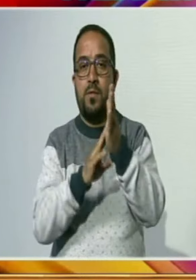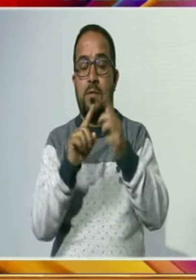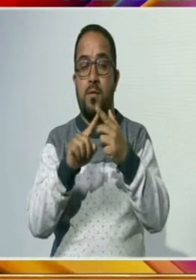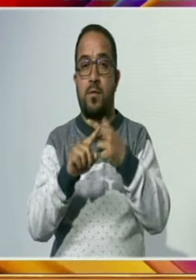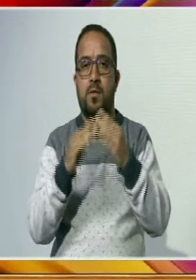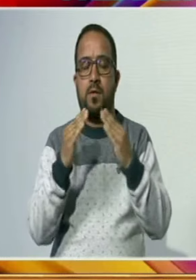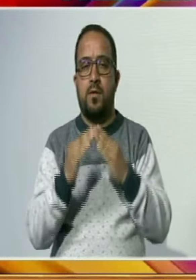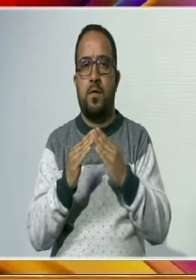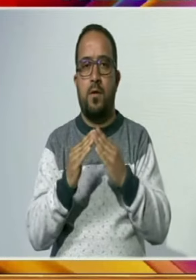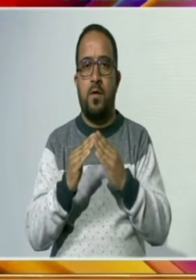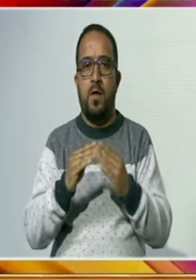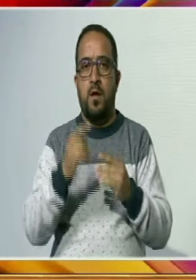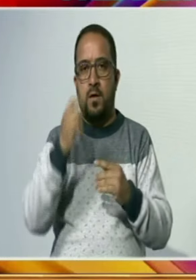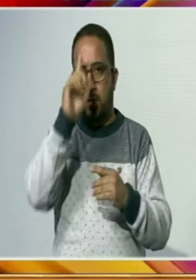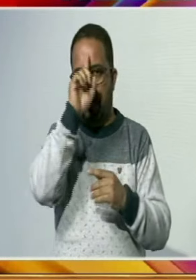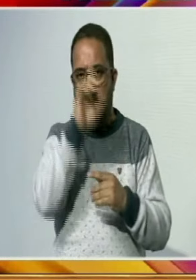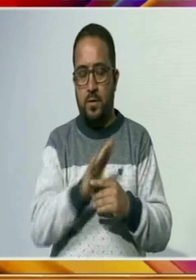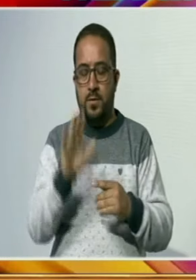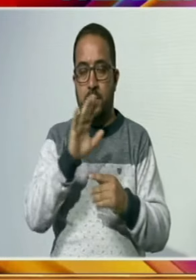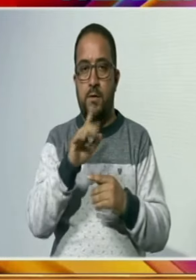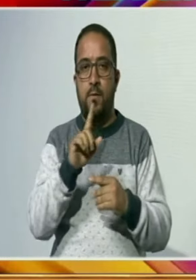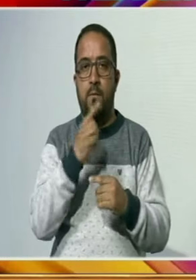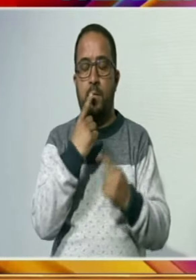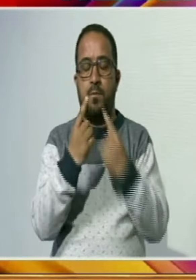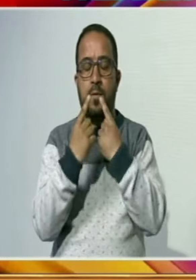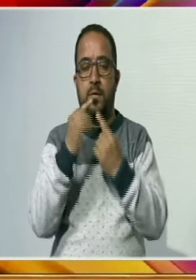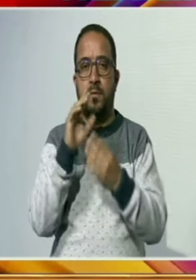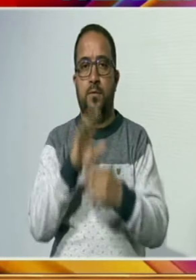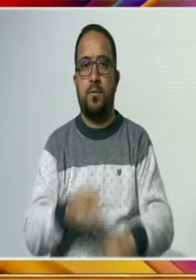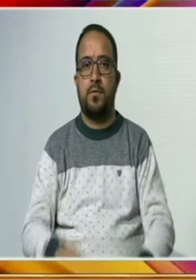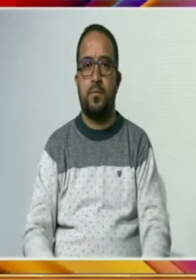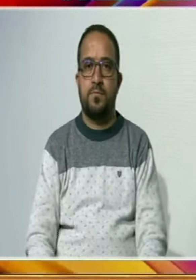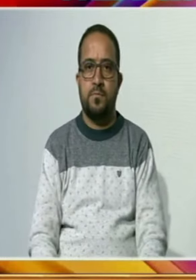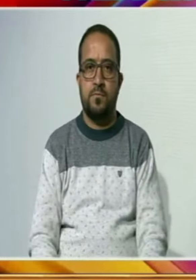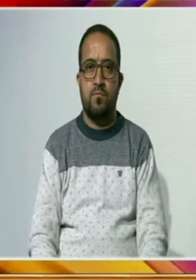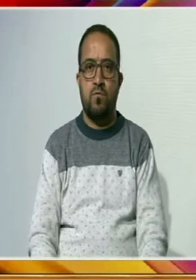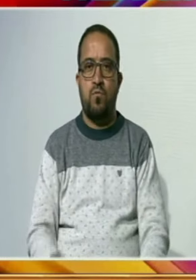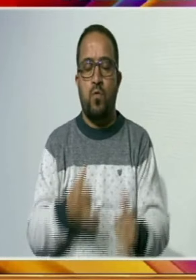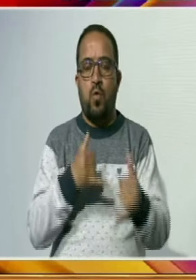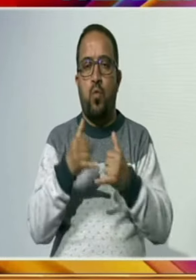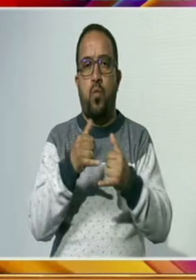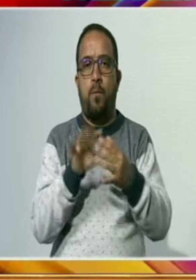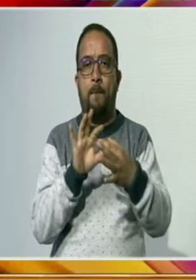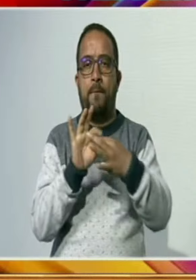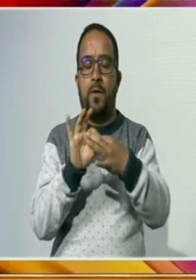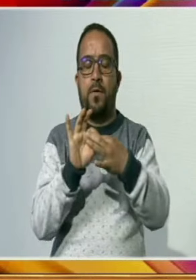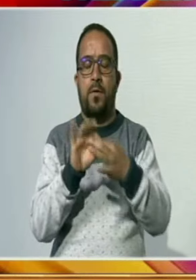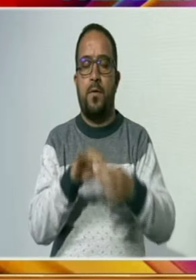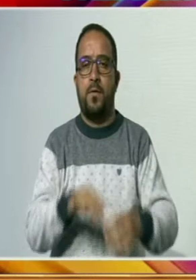نیز بھارتی برادری کے ساتھ قریبی رابطے میں ہیں